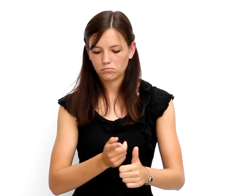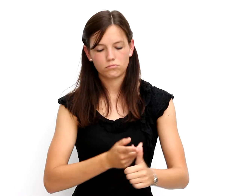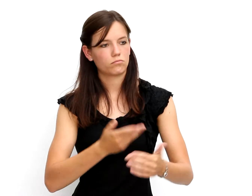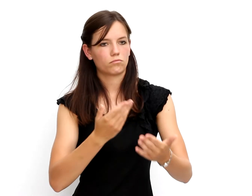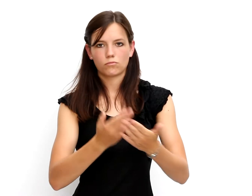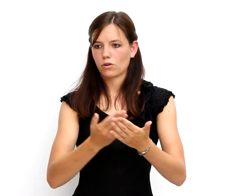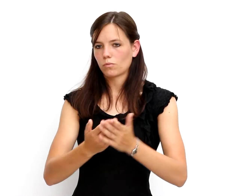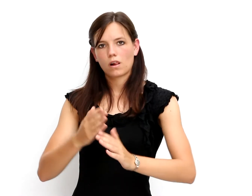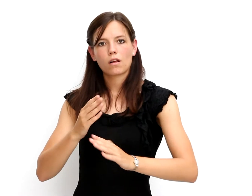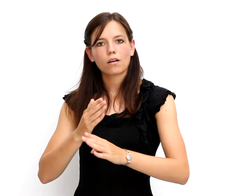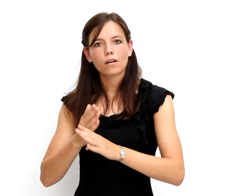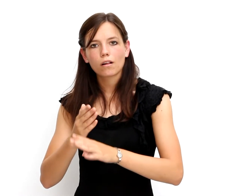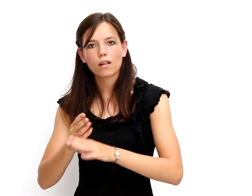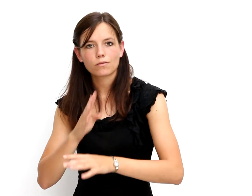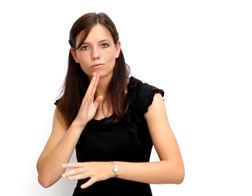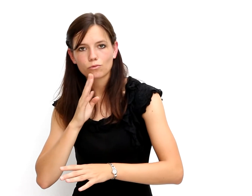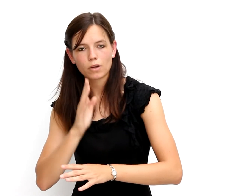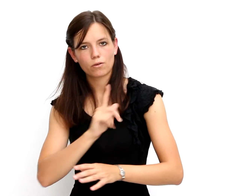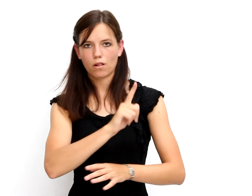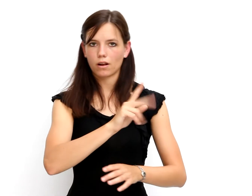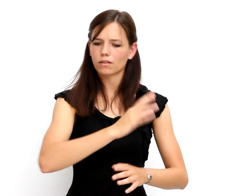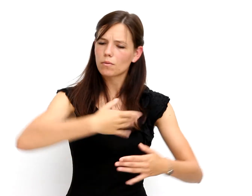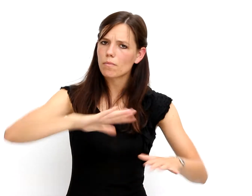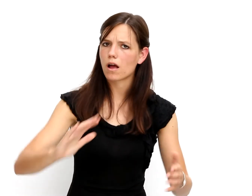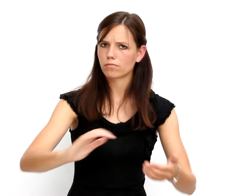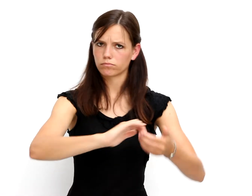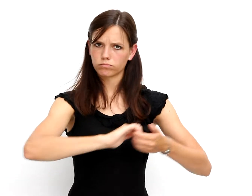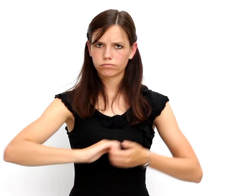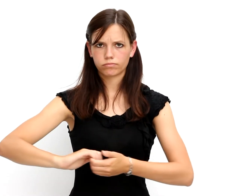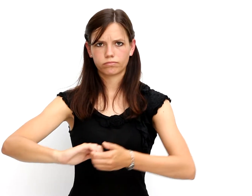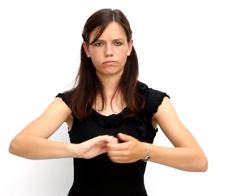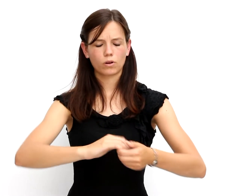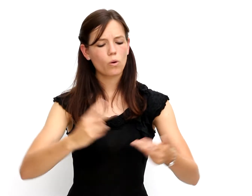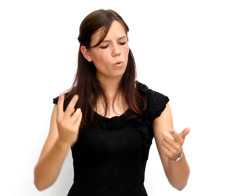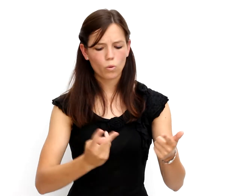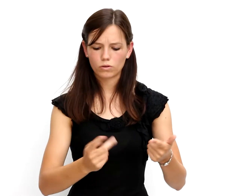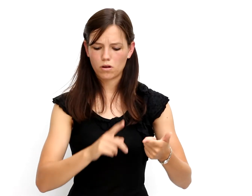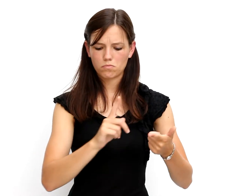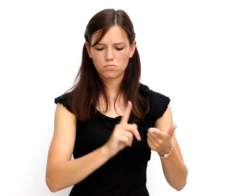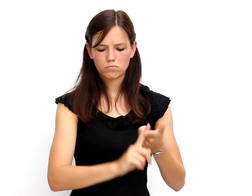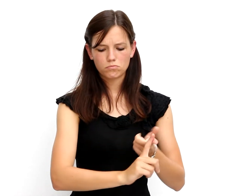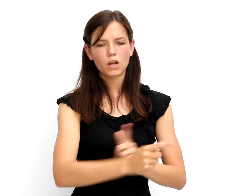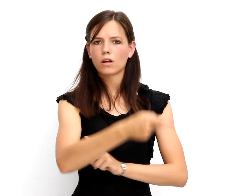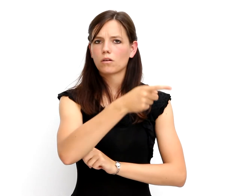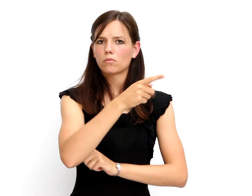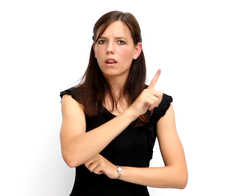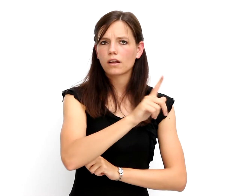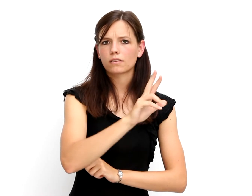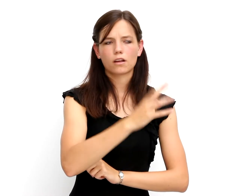Zum Beispiel sollen die Klassensprecher und der Lehrlingsrat mehr zusammenarbeiten. Oder wenn der Lehrlingsrat innerhalb